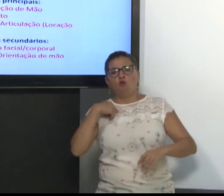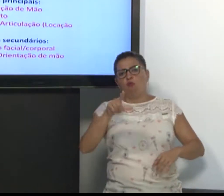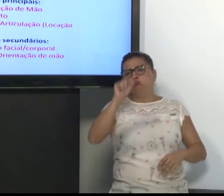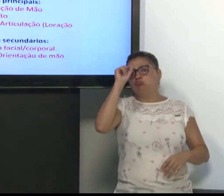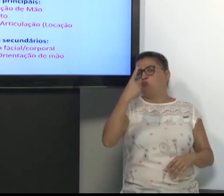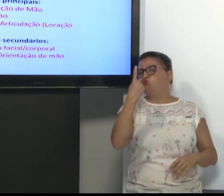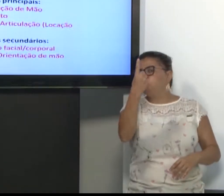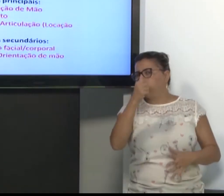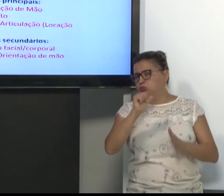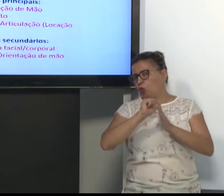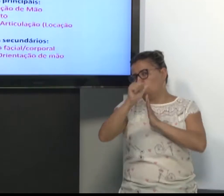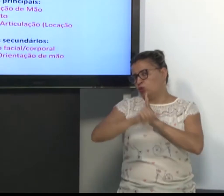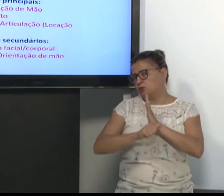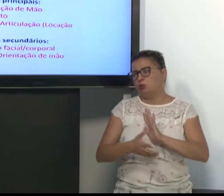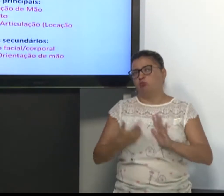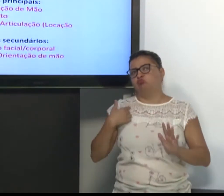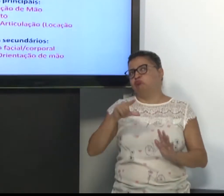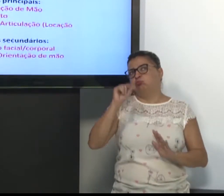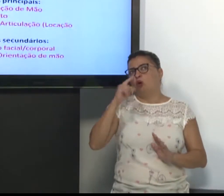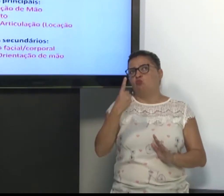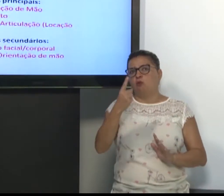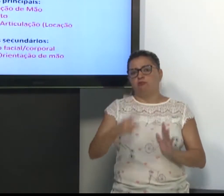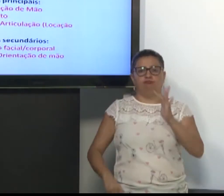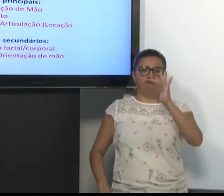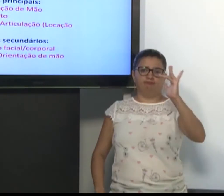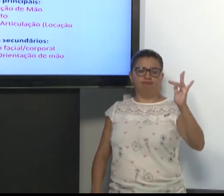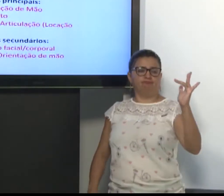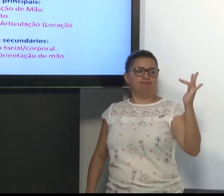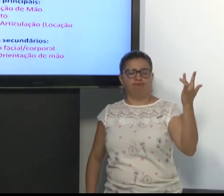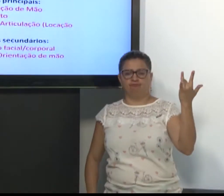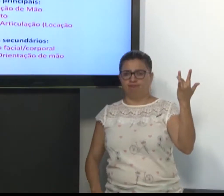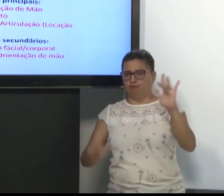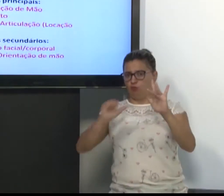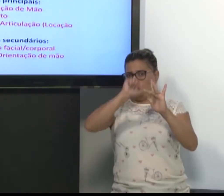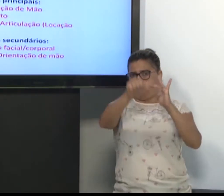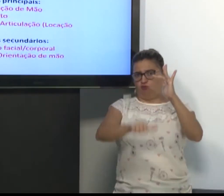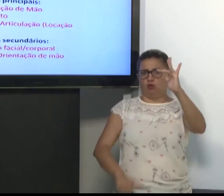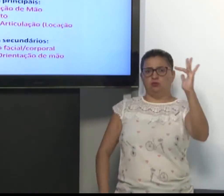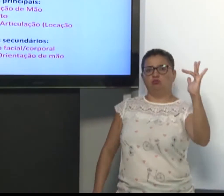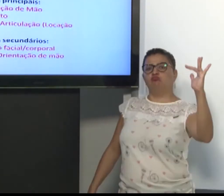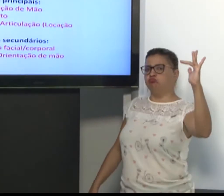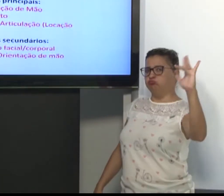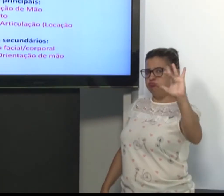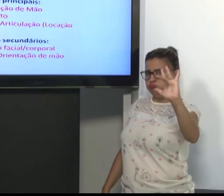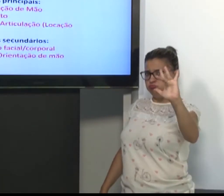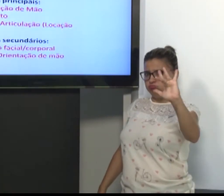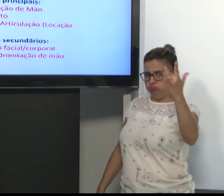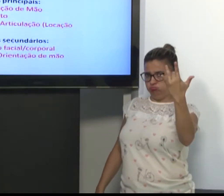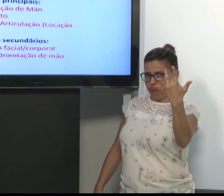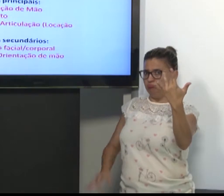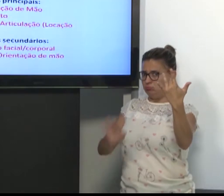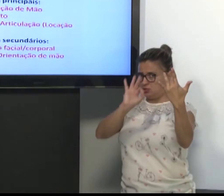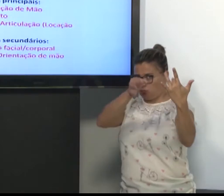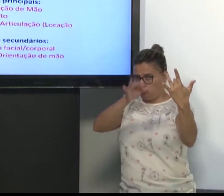escolher uma configuração de mão. Essa. Essa configuração de mãos. Ok.